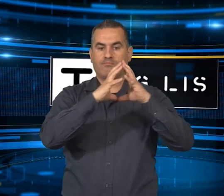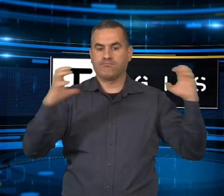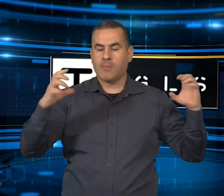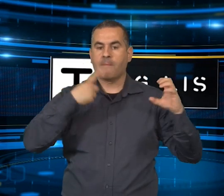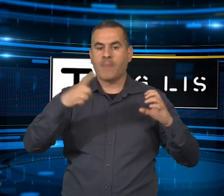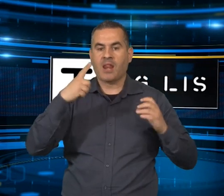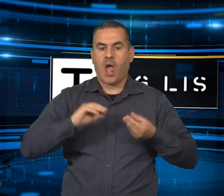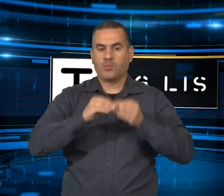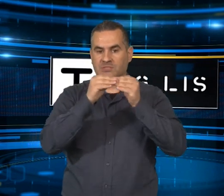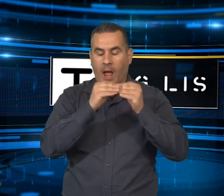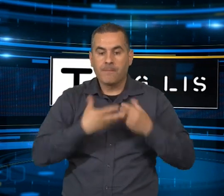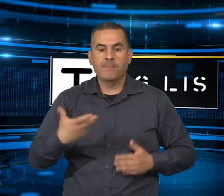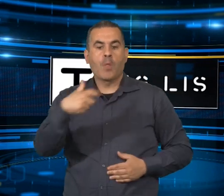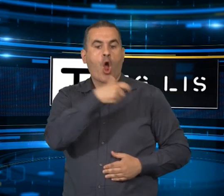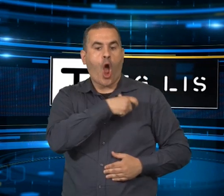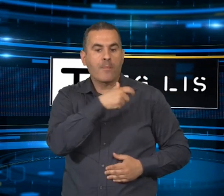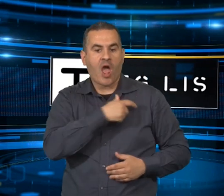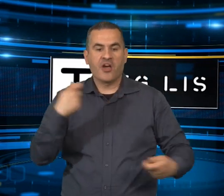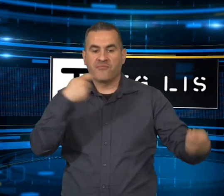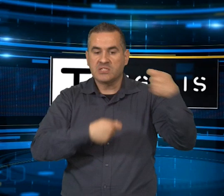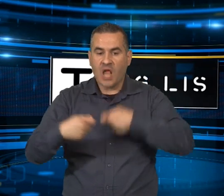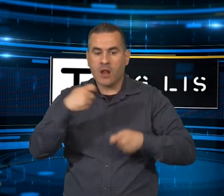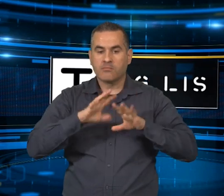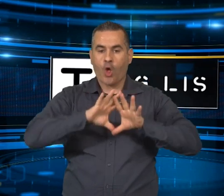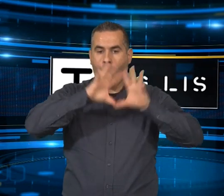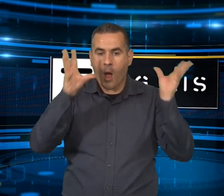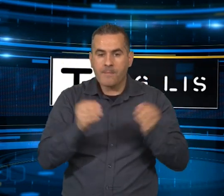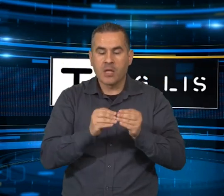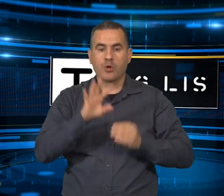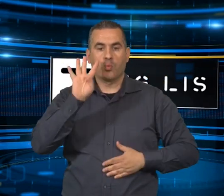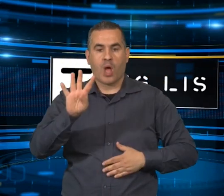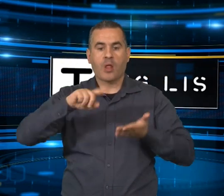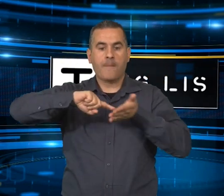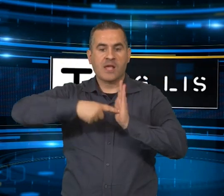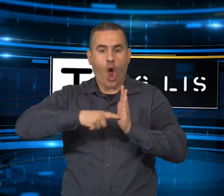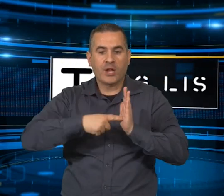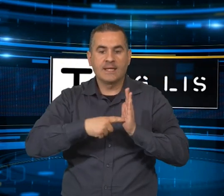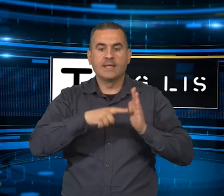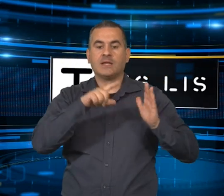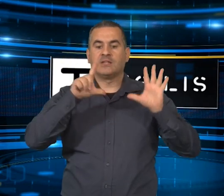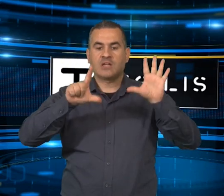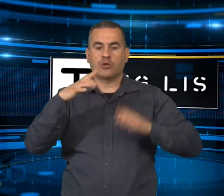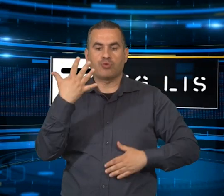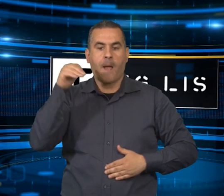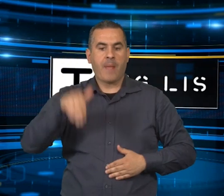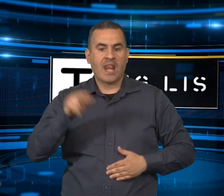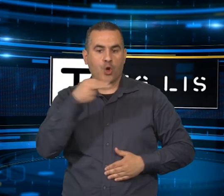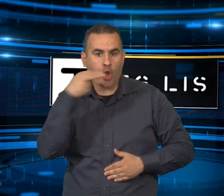complessivamente 4 milioni e 75 mila euro. I lavori hanno permesso di realizzare un polo che garantisce l'integrazione tra il